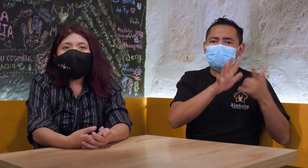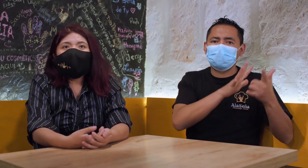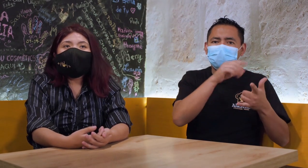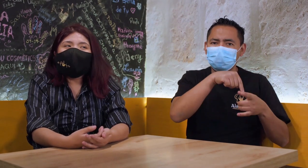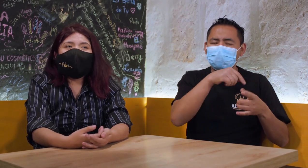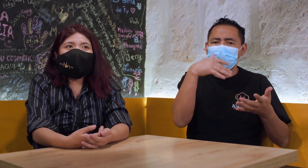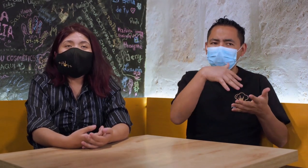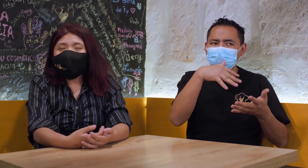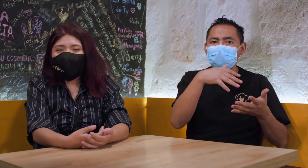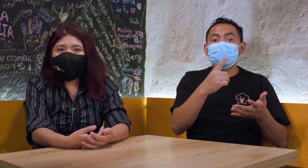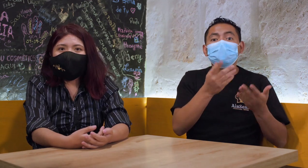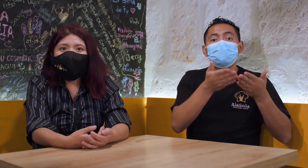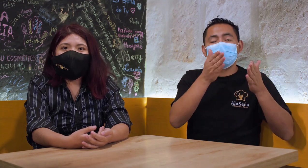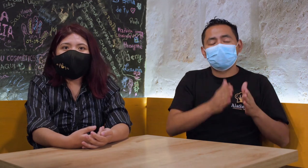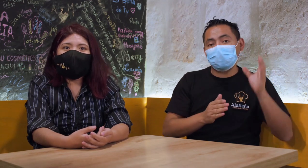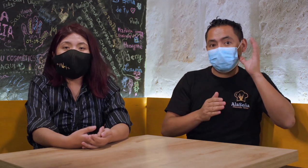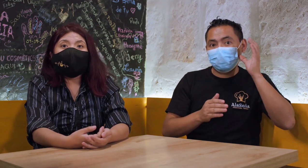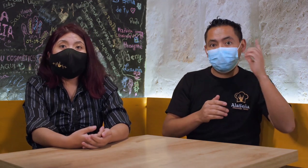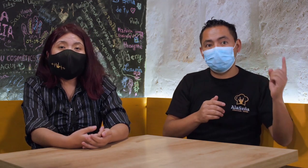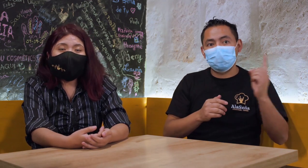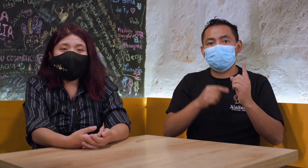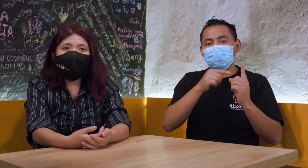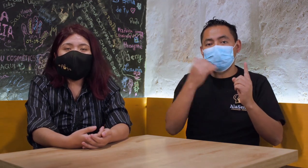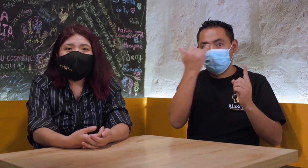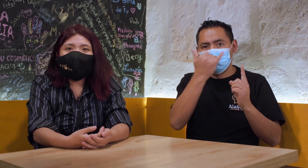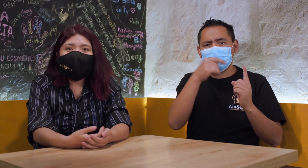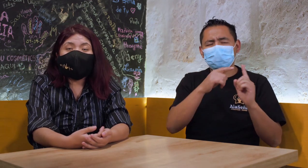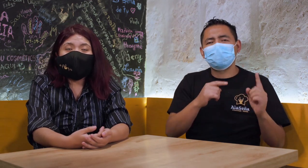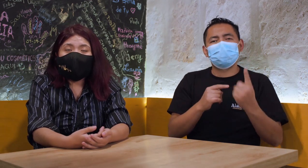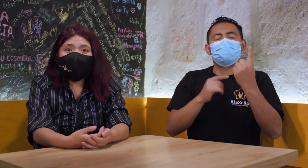Uno de los alumnos oyentes de Lara, Jessica Guamán, fue la primera voluntaria.